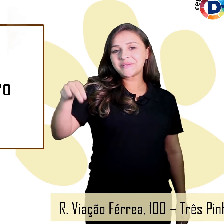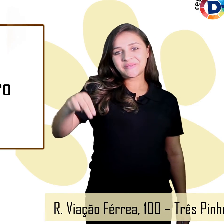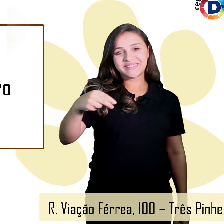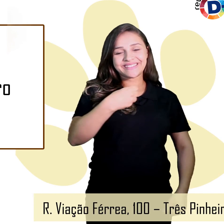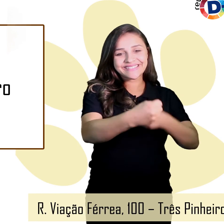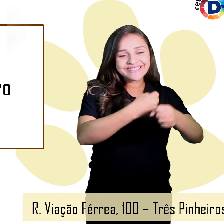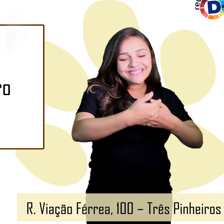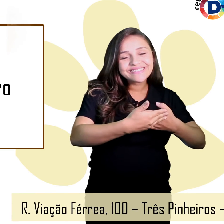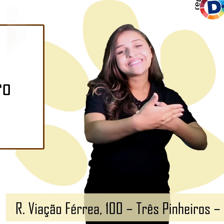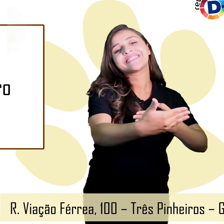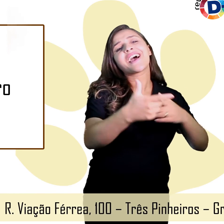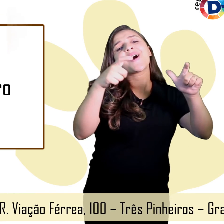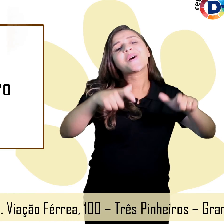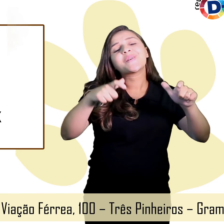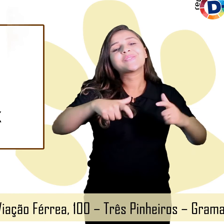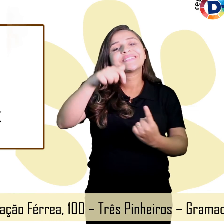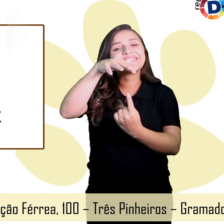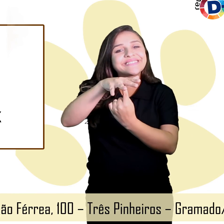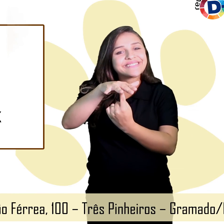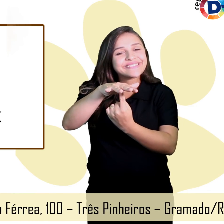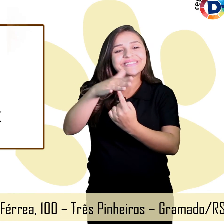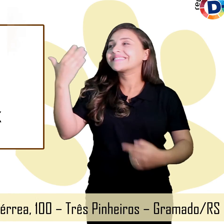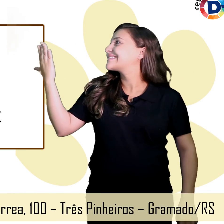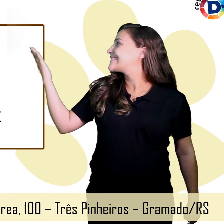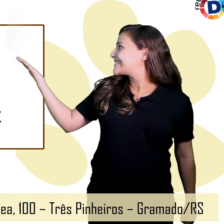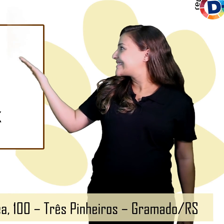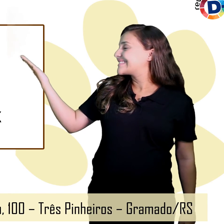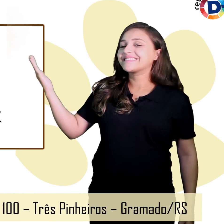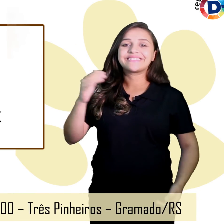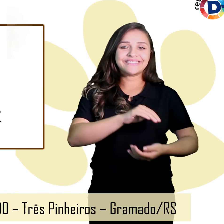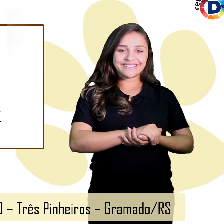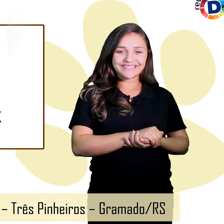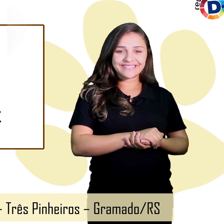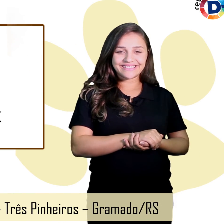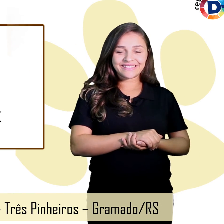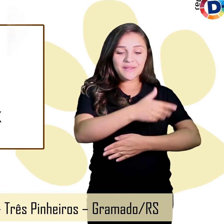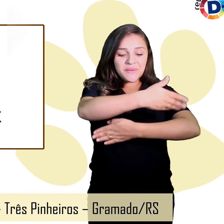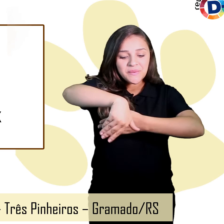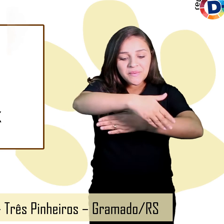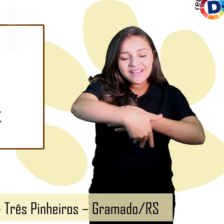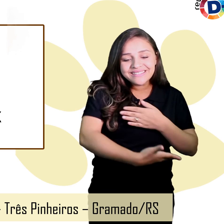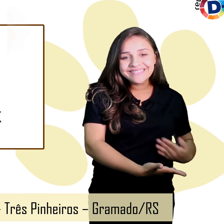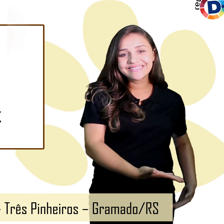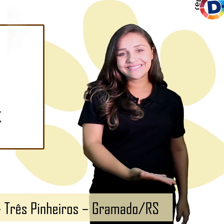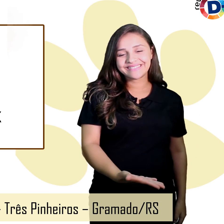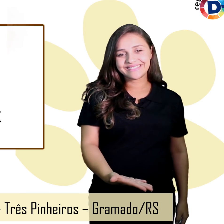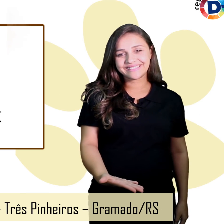Centro de Feiras e Eventos, Serra Parque, Rua Aviação Férrea, 100, Três Pinheiros, Gramado,